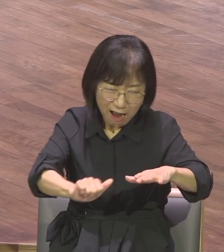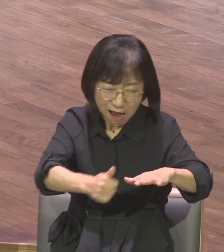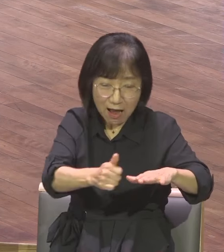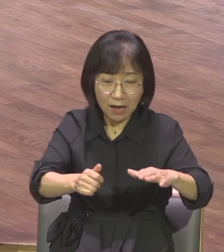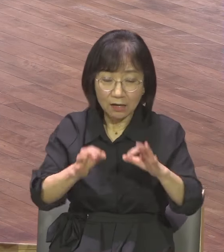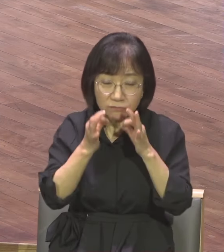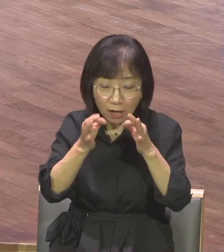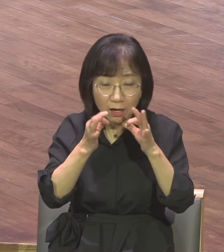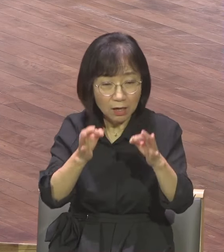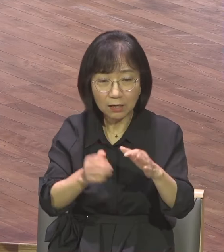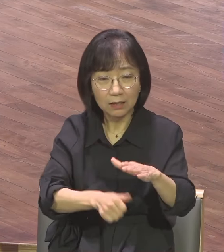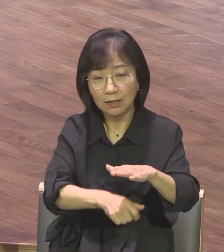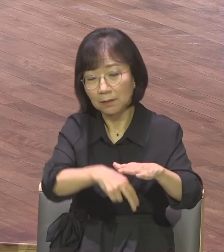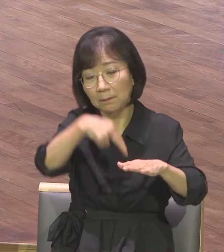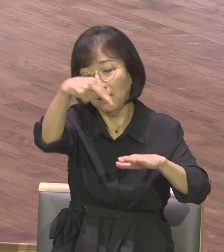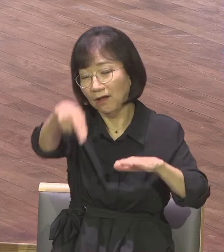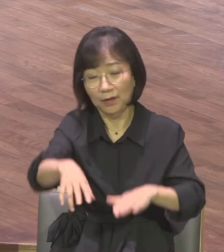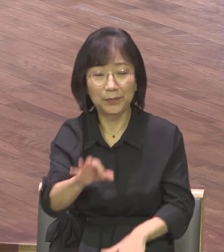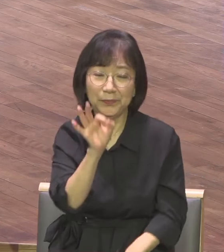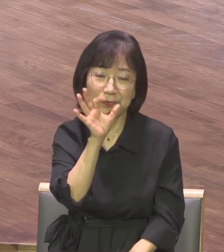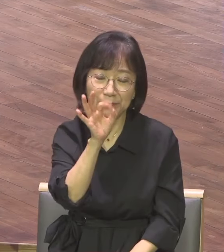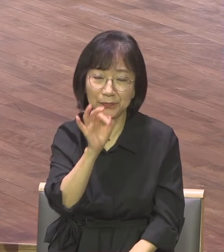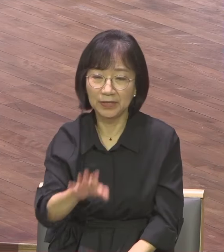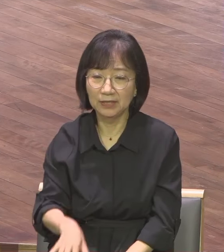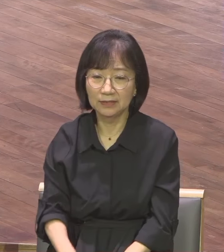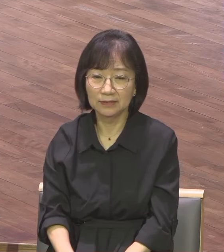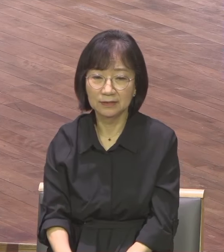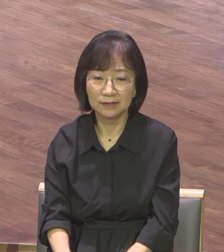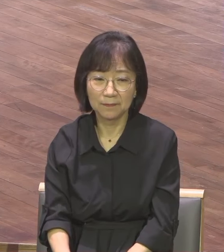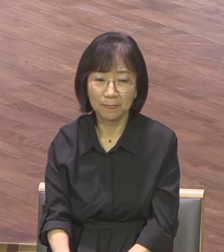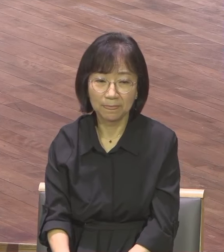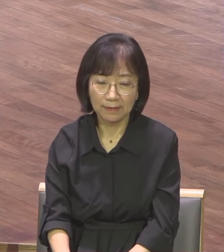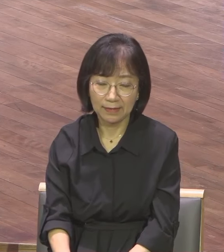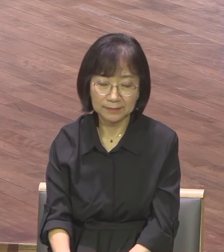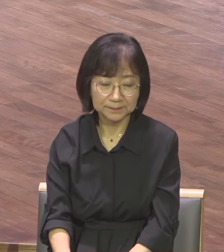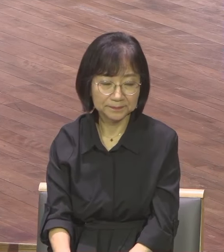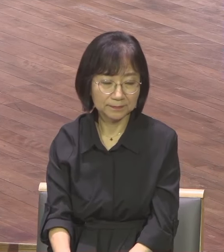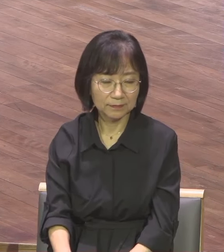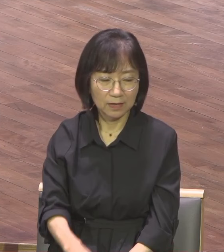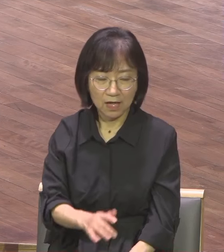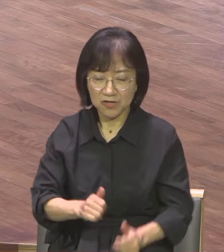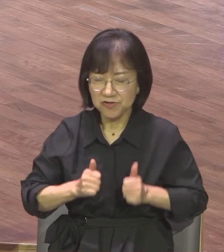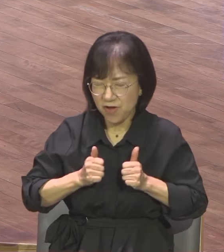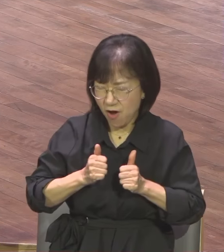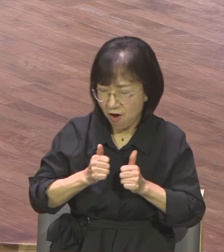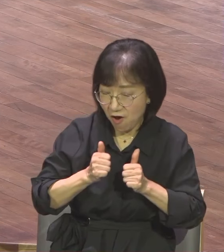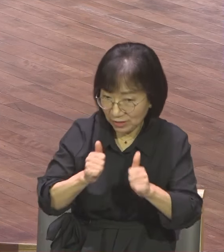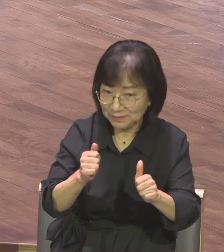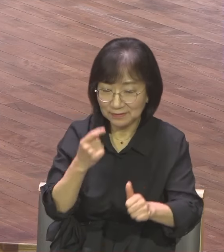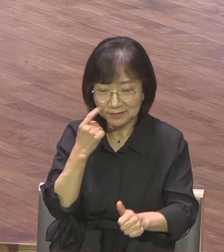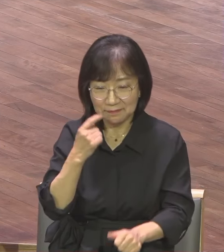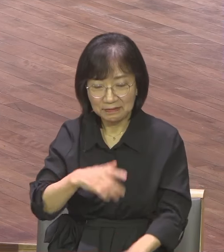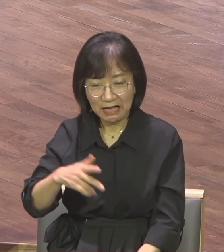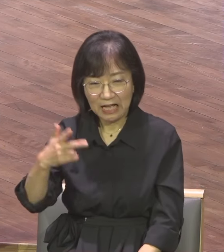종교 가져봐라 신념 가져봐라 철학 가져봐라 열심히 살아봐라 영적 늪에 빠진 너는